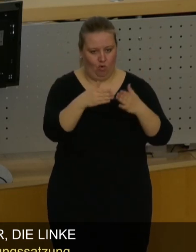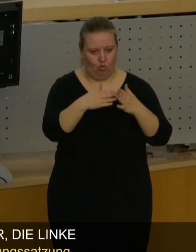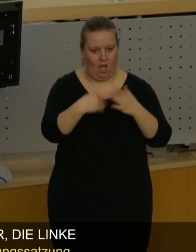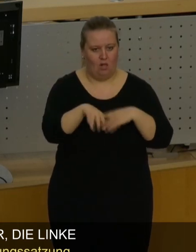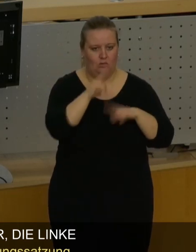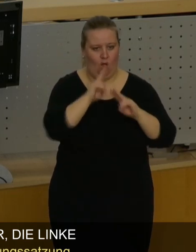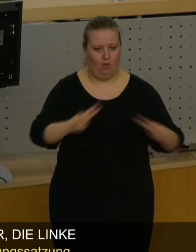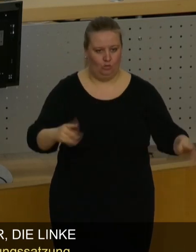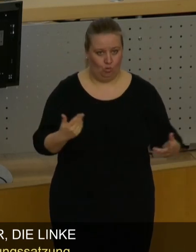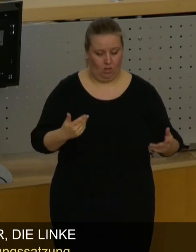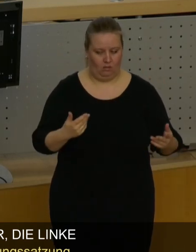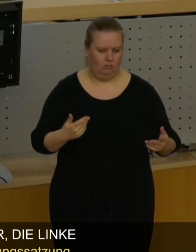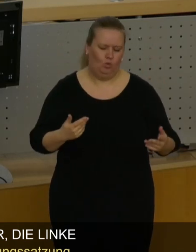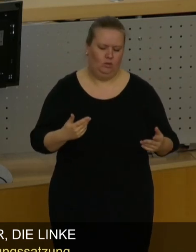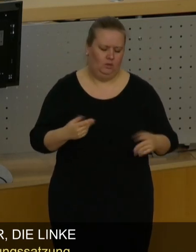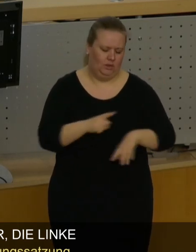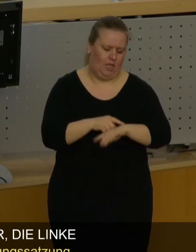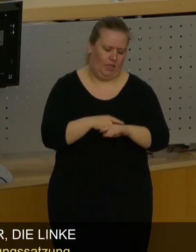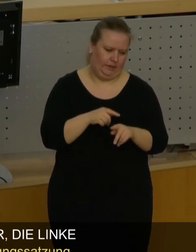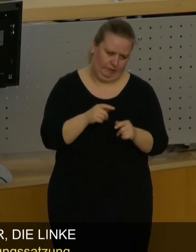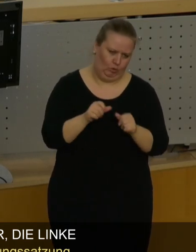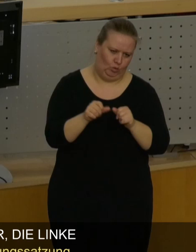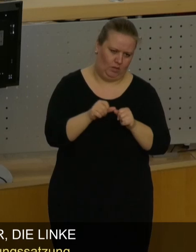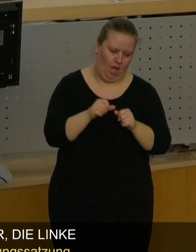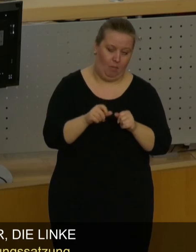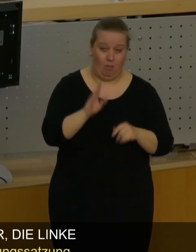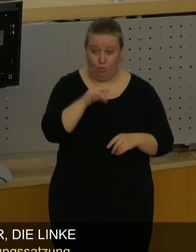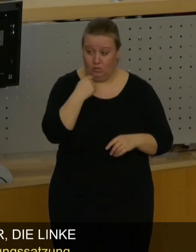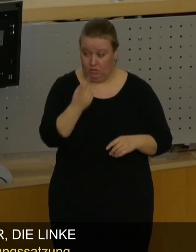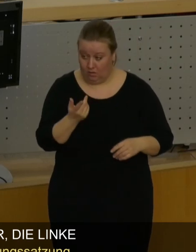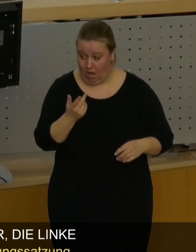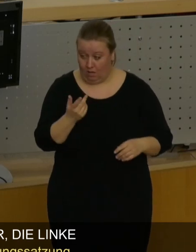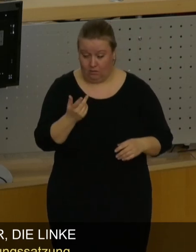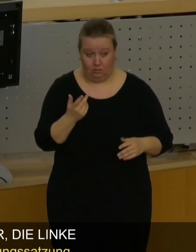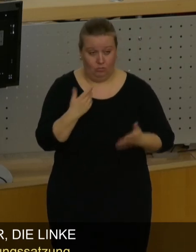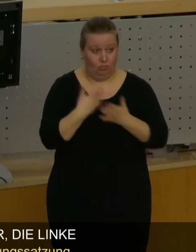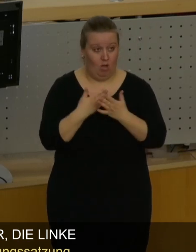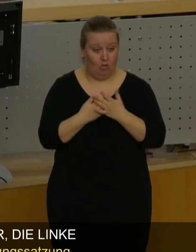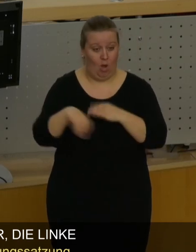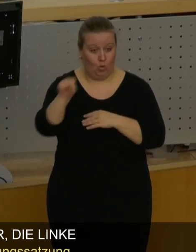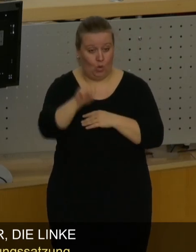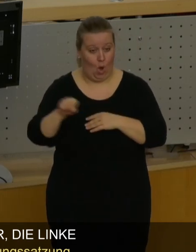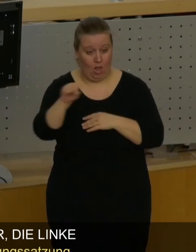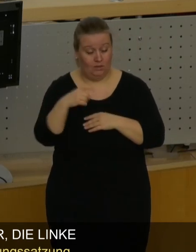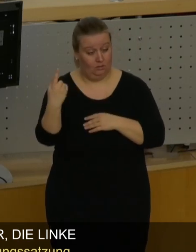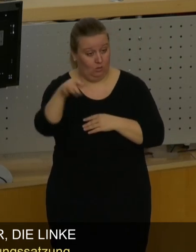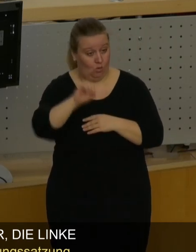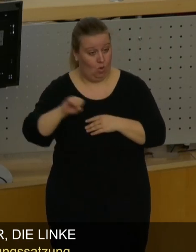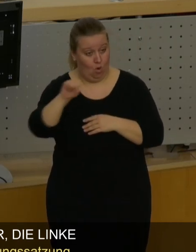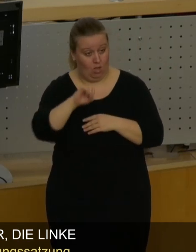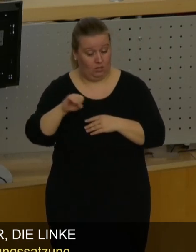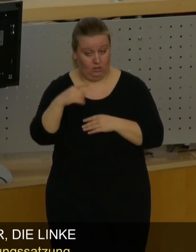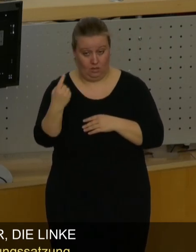Karlsruhe. Ich spare es Ihnen jetzt aus Zeitgründen. Ich verweise noch mal auf Görlitz. In Görlitz